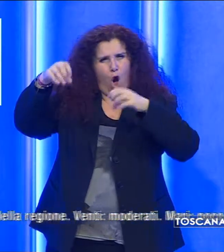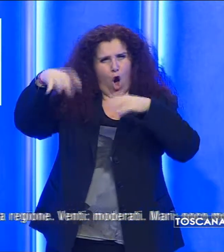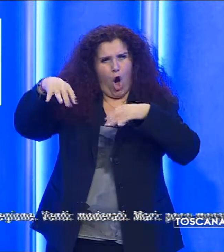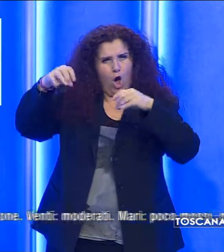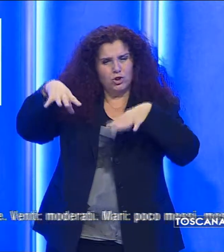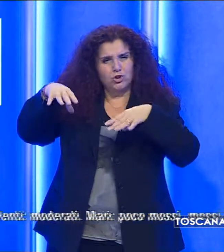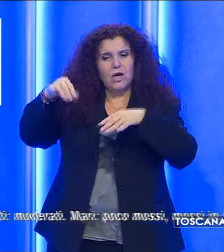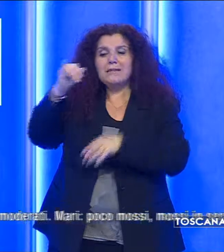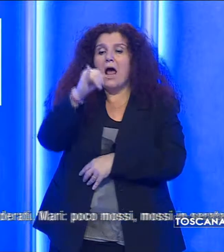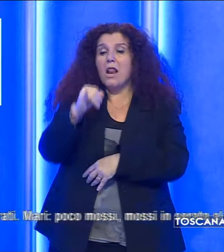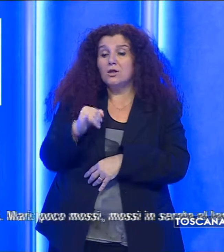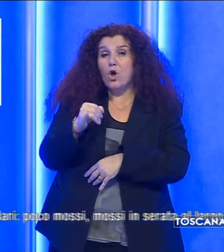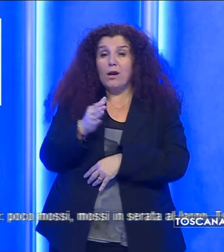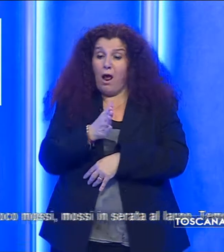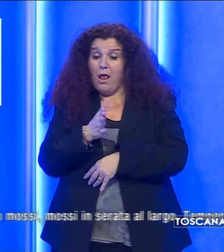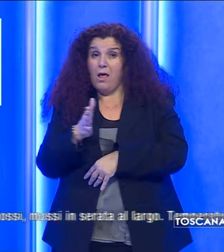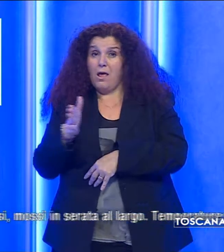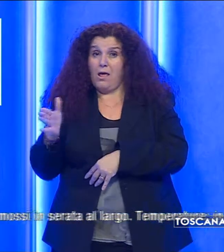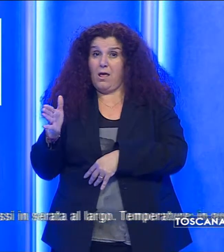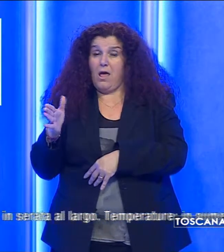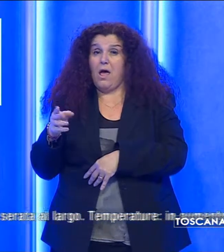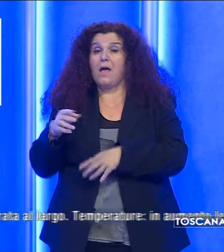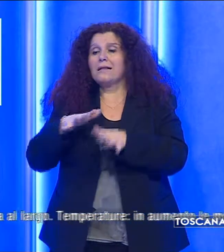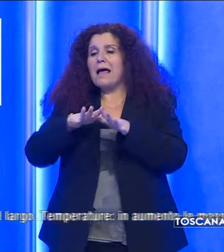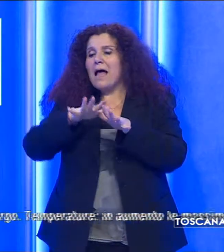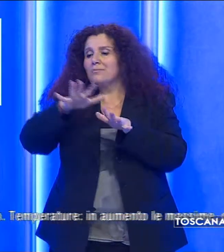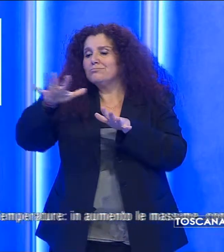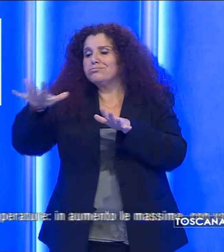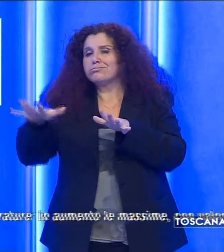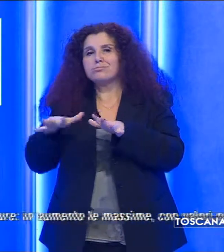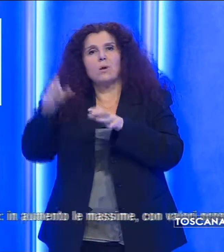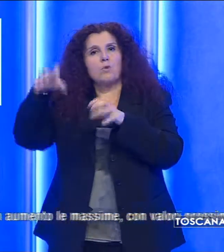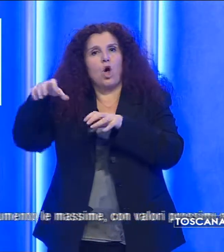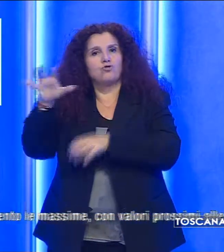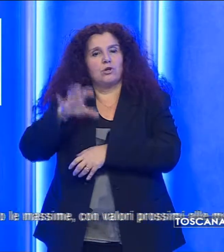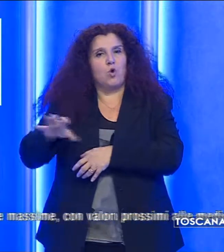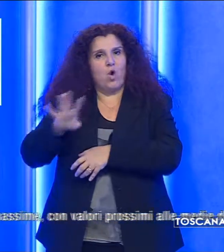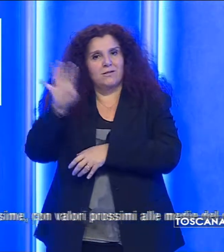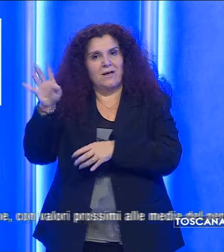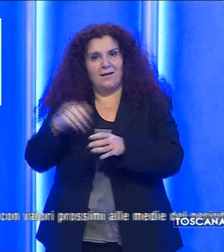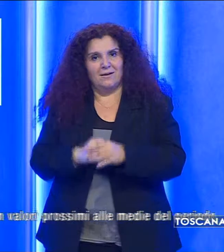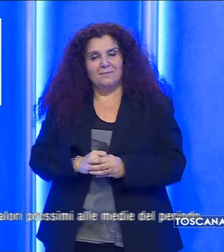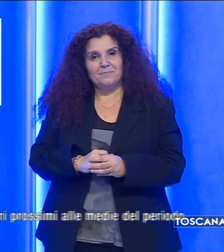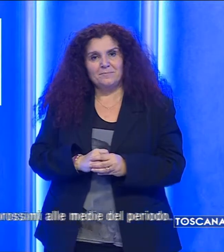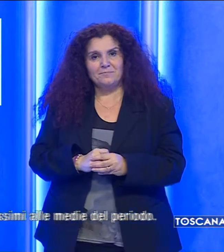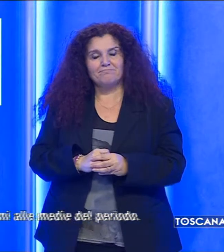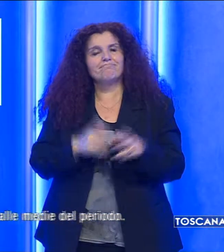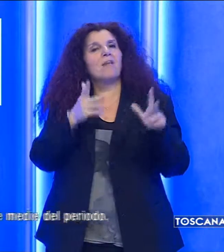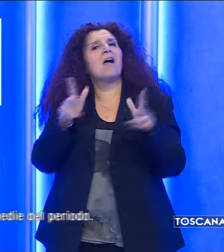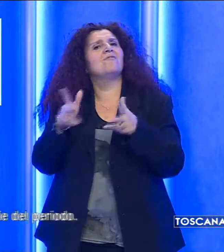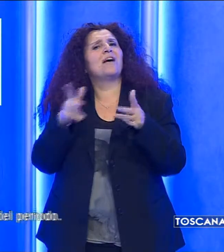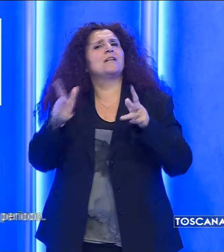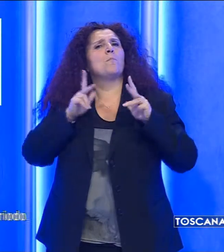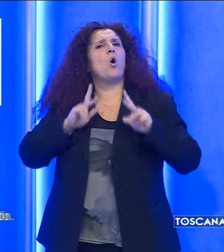partire dal litorale meridionale in graduale estensione al resto della regione. Venti